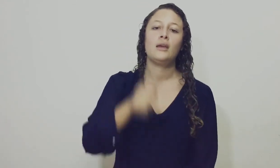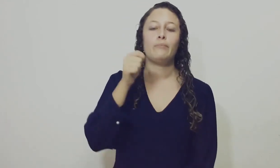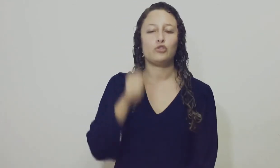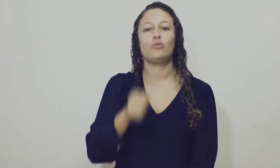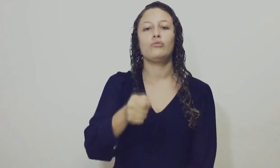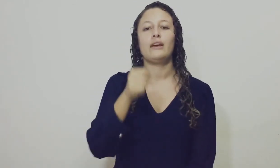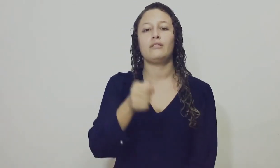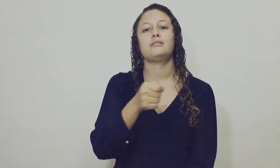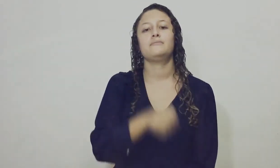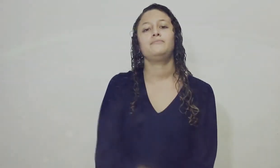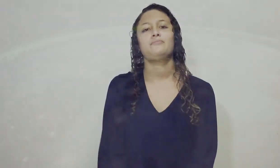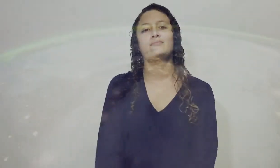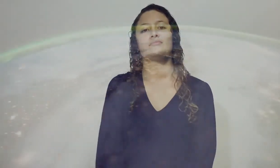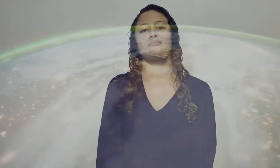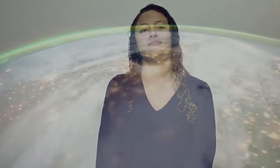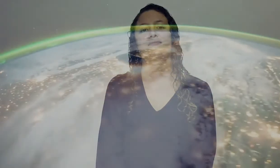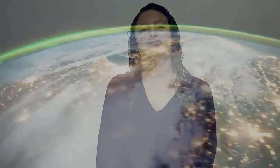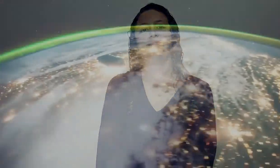viene Por segunda vez